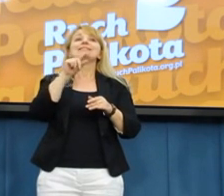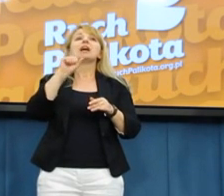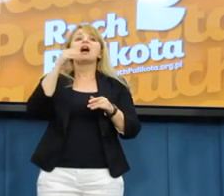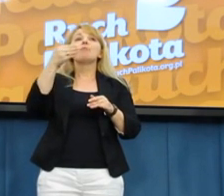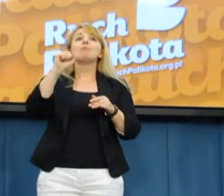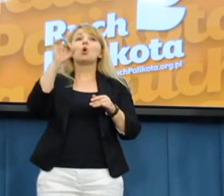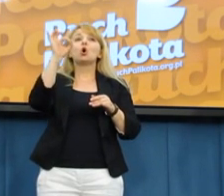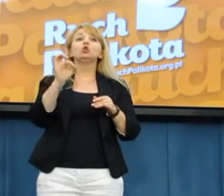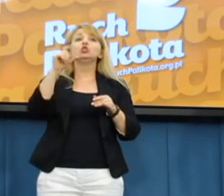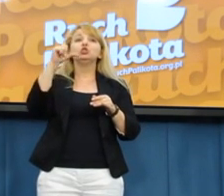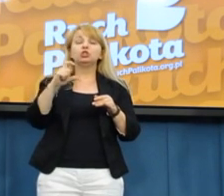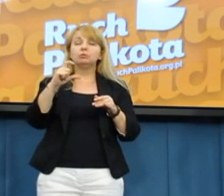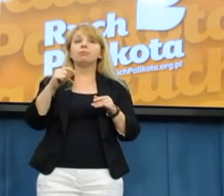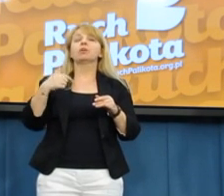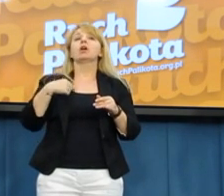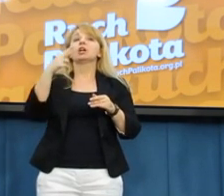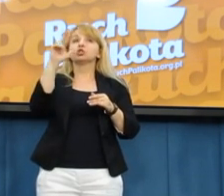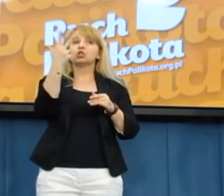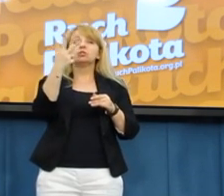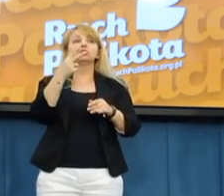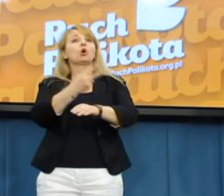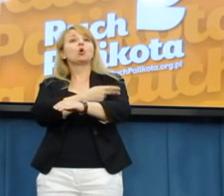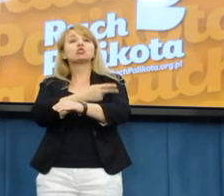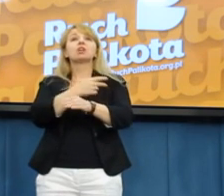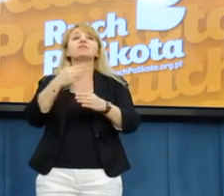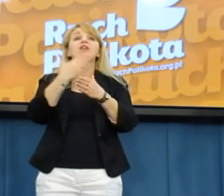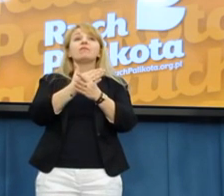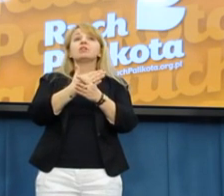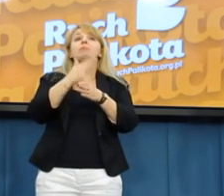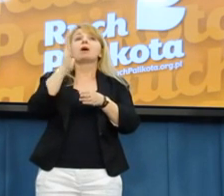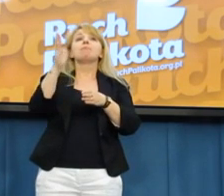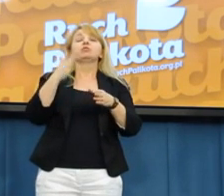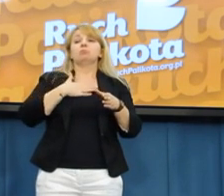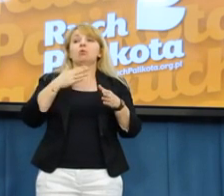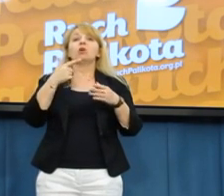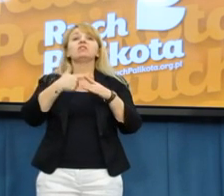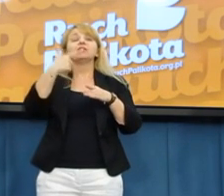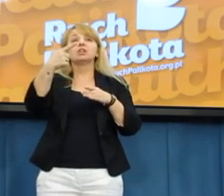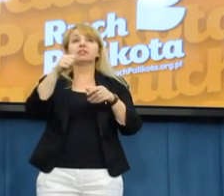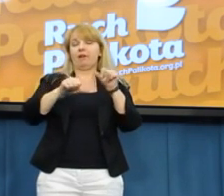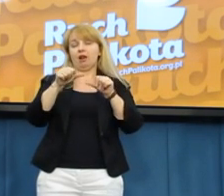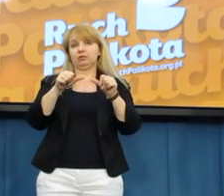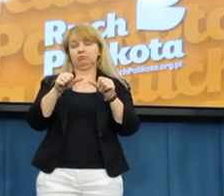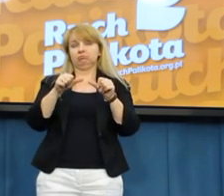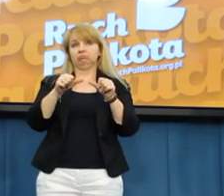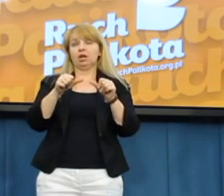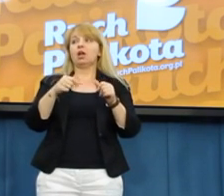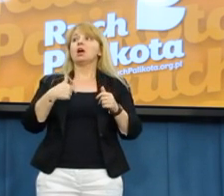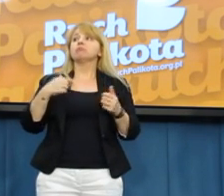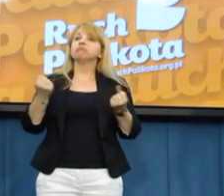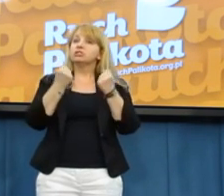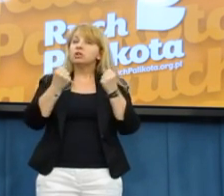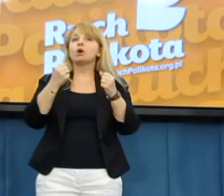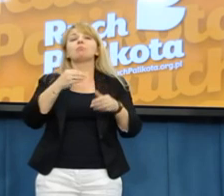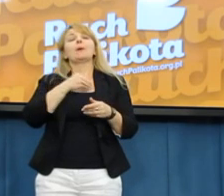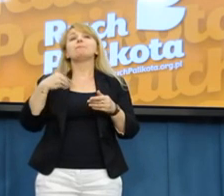3 czerwca. Firma będzie miała 22 lata. Co mogę jeszcze więcej powiedzieć? Działamy w